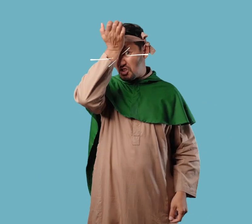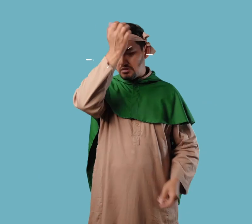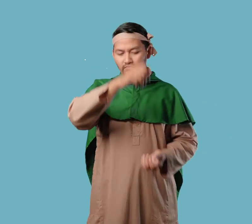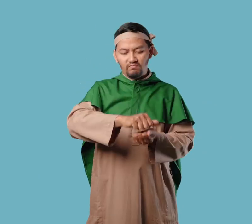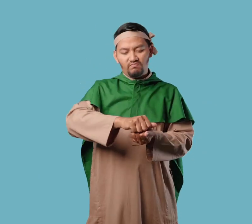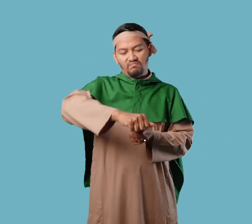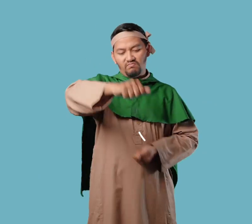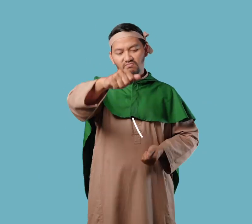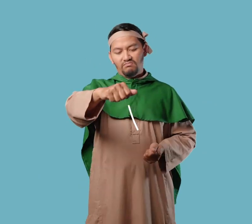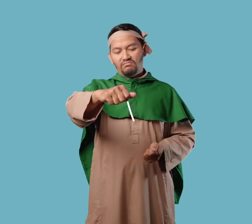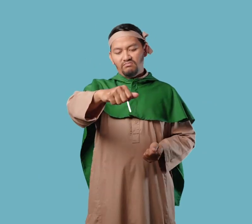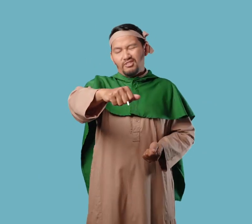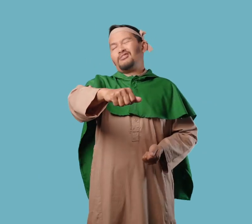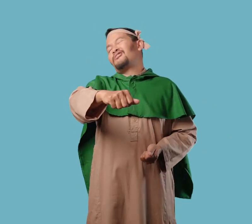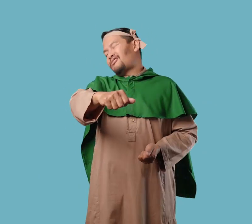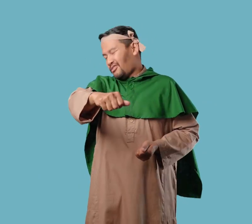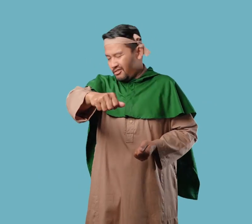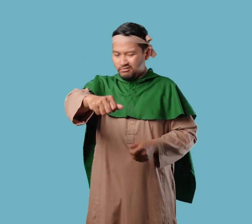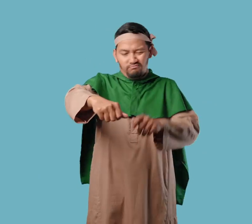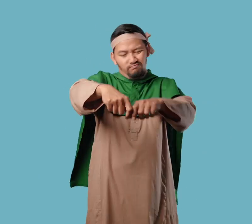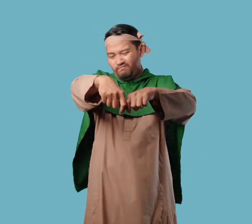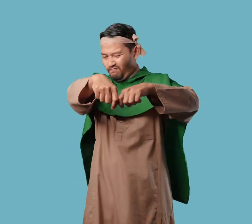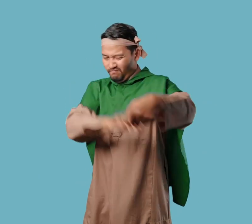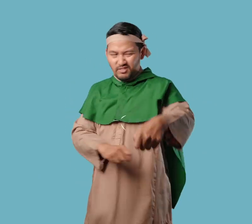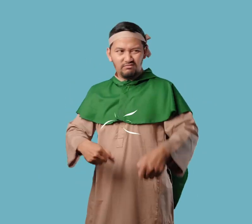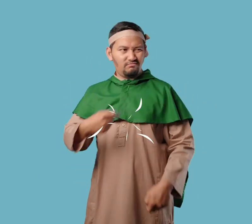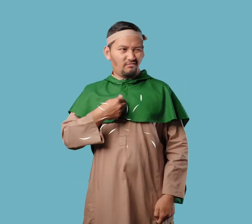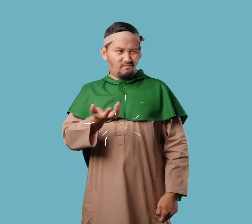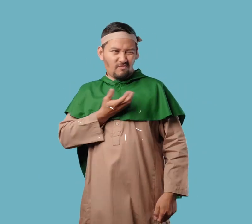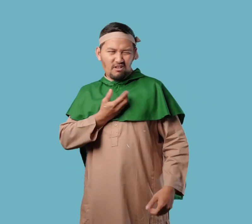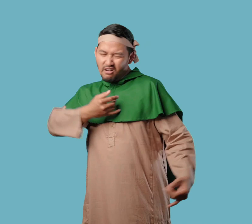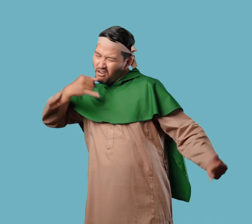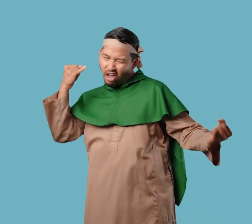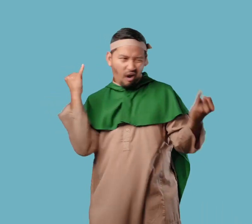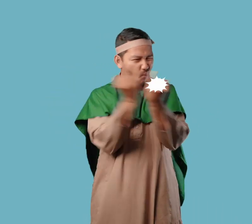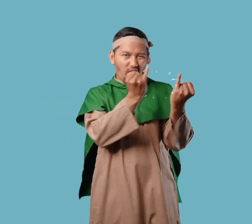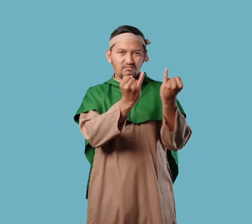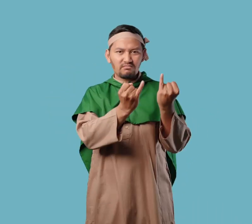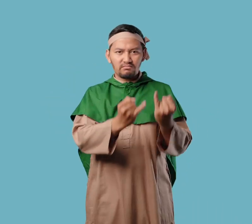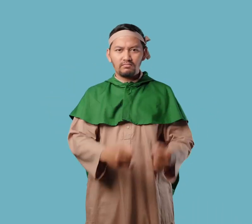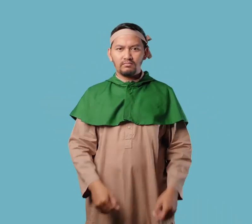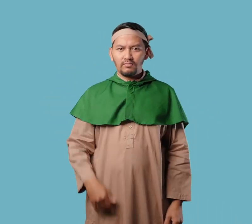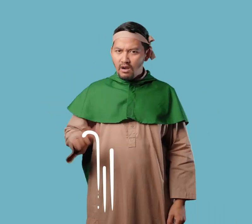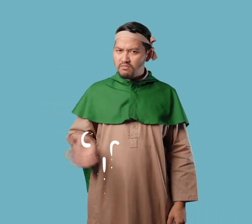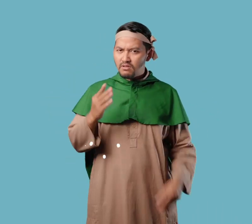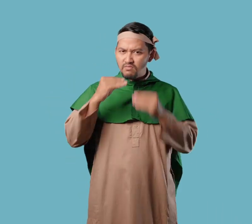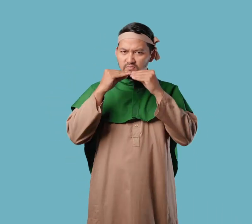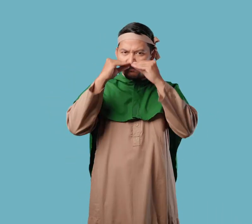Tapi ternyata banyak yang menentang dan malah memerangi Nabi Muhammad Maka Nabi Muhammad dan umat